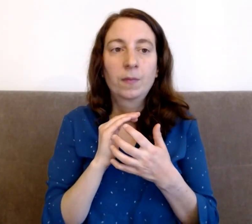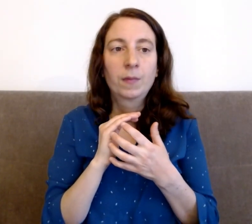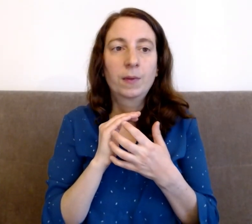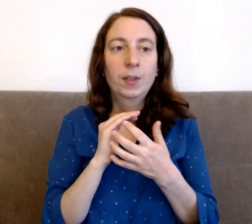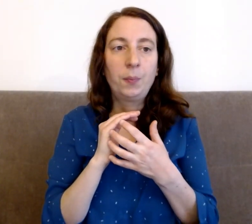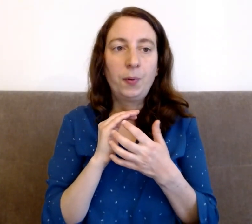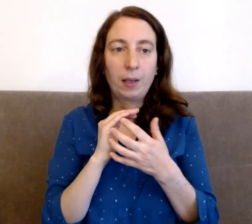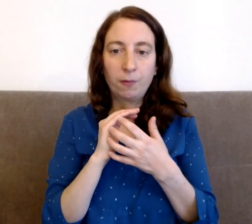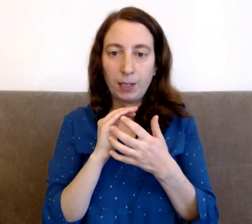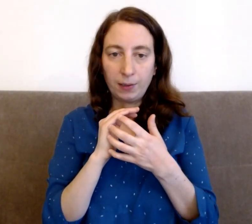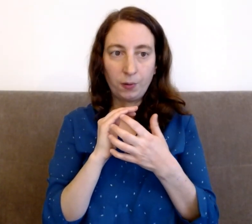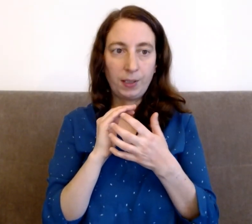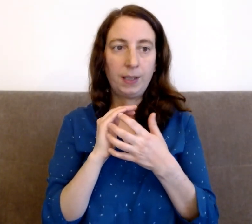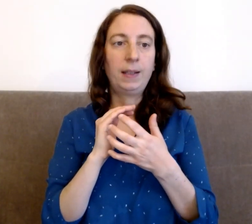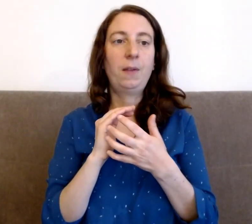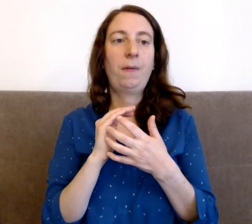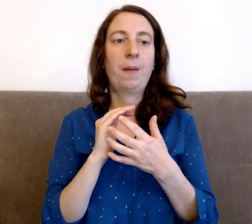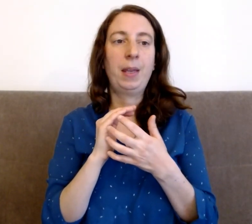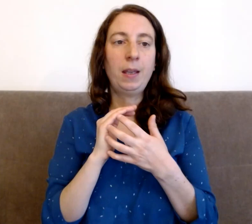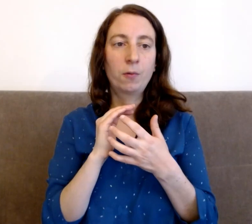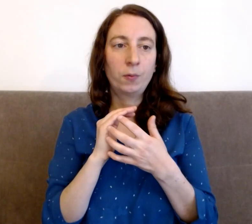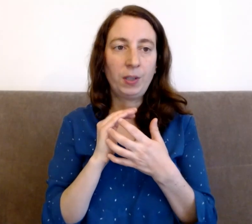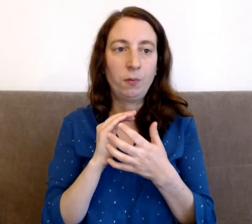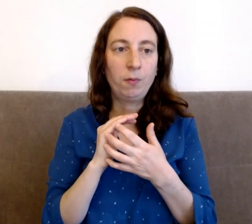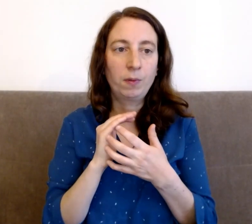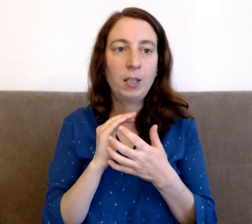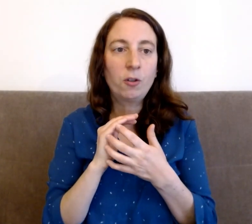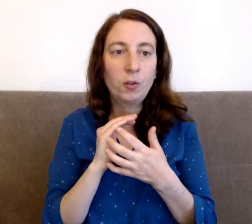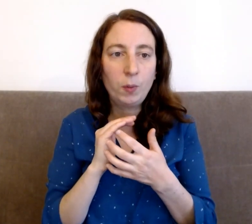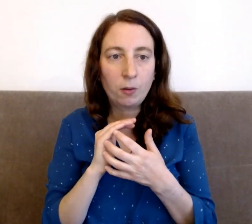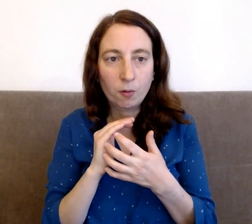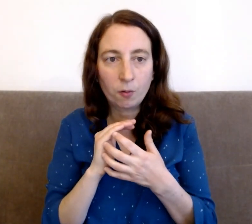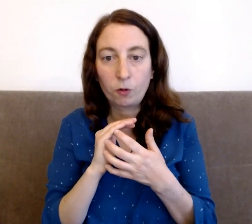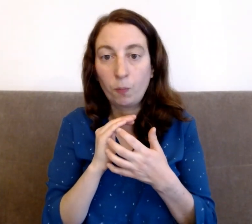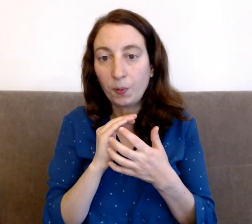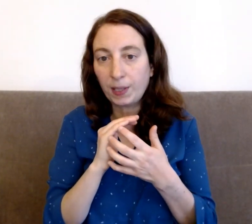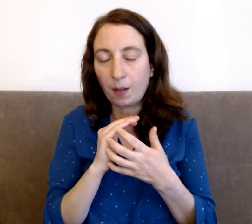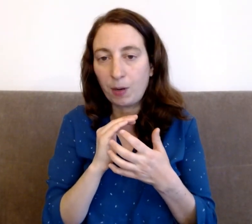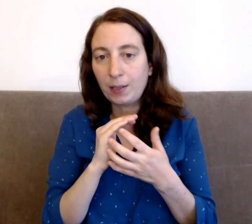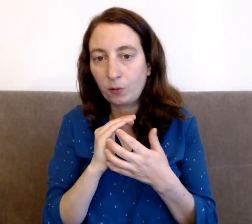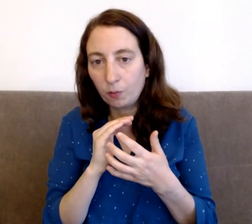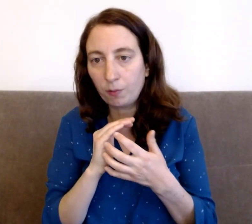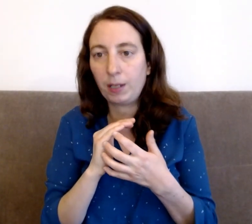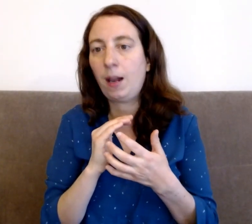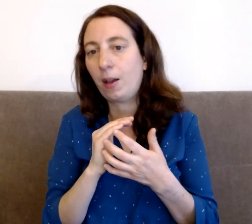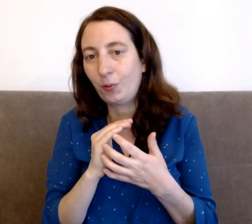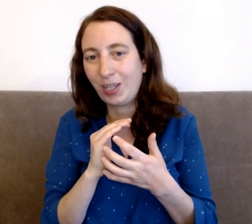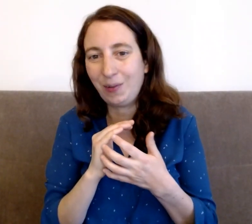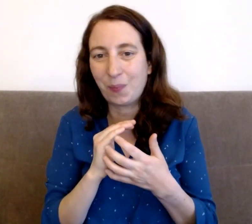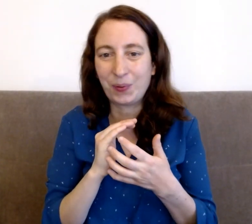Et puis réouvrez les yeux s'ils étaient fermés. on continue. Qui je suis quand je pense à la place que... et là rajouter une pensée